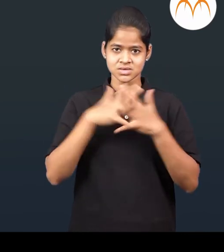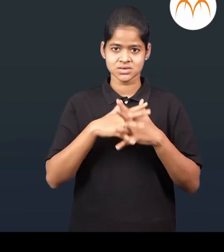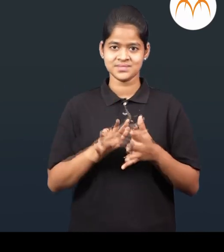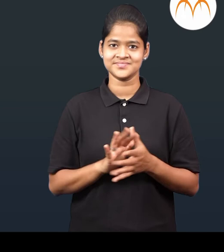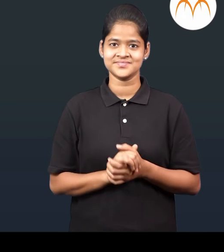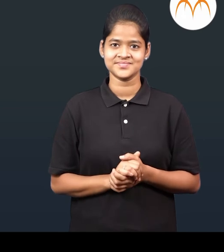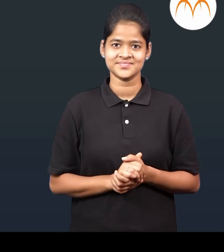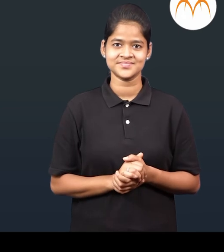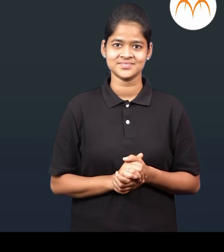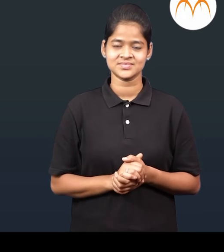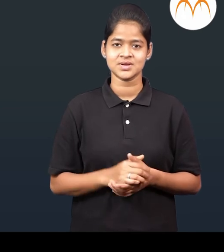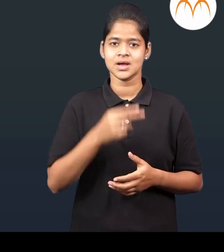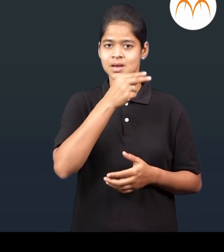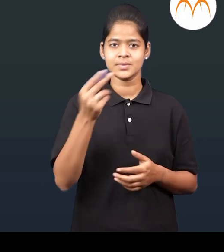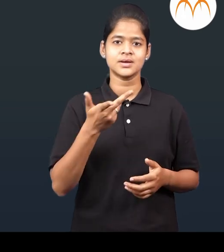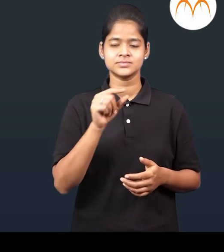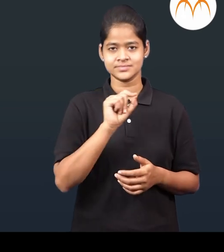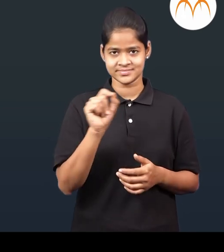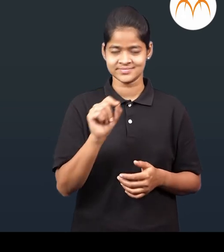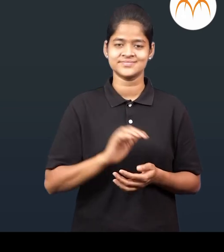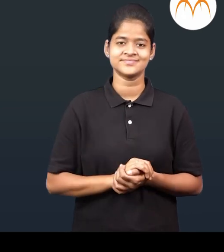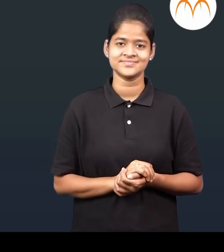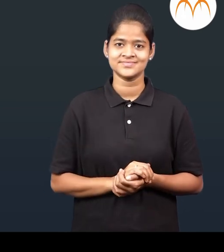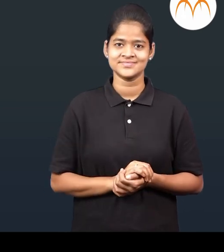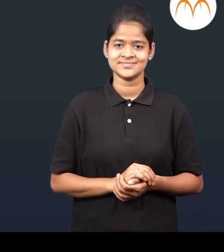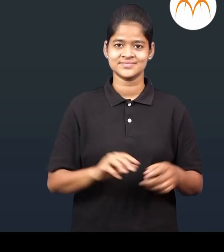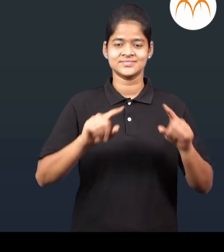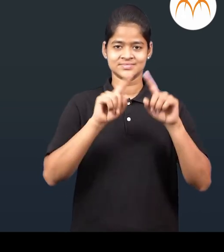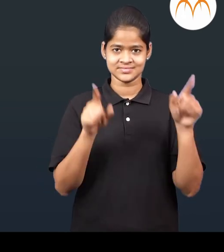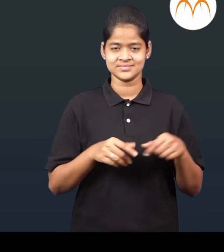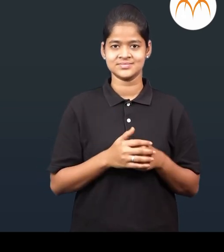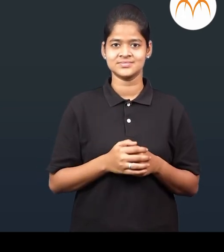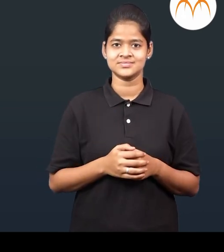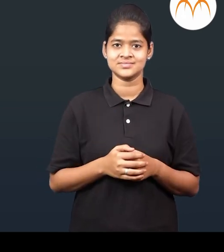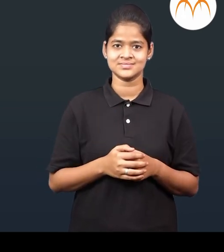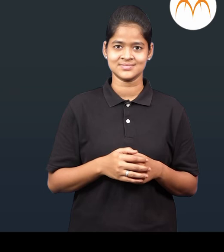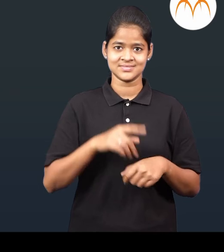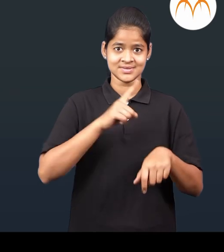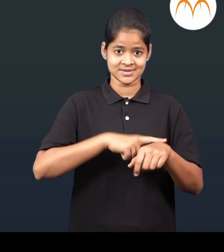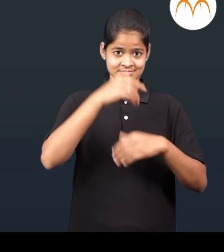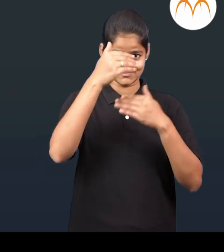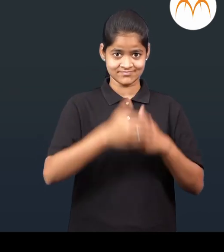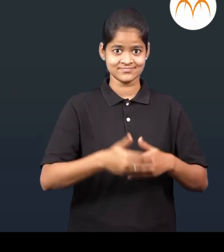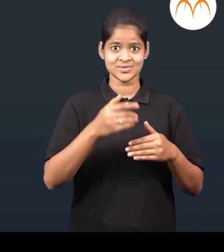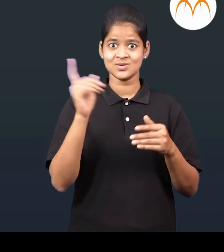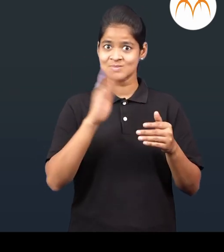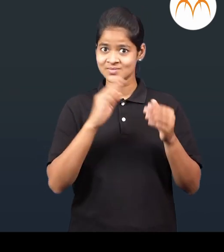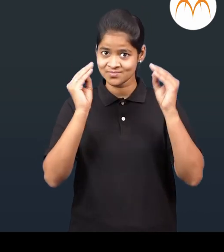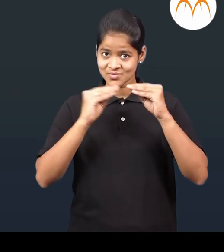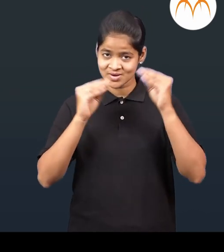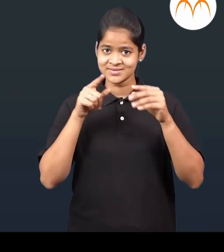स्वाध्याए, काय महंटात तेल यहाँ, पर याए, वलवाचा पावश,